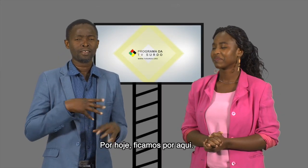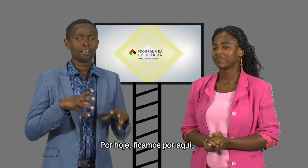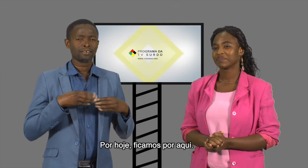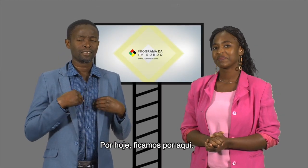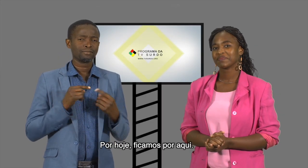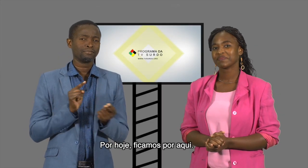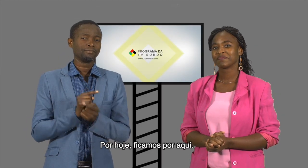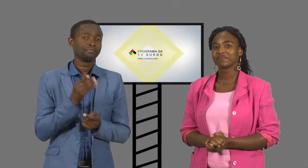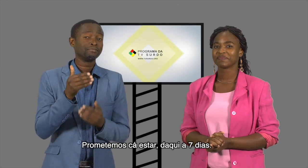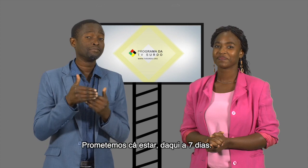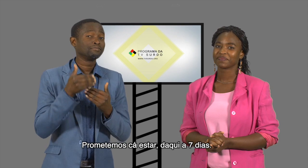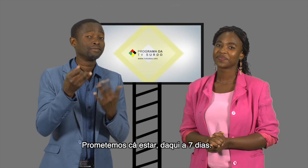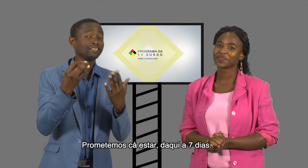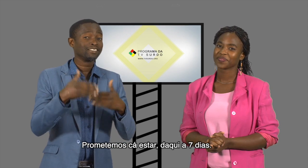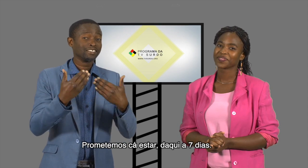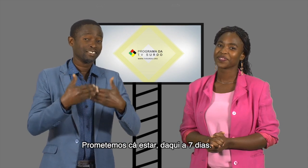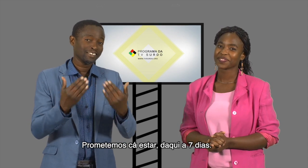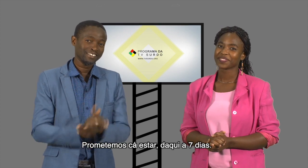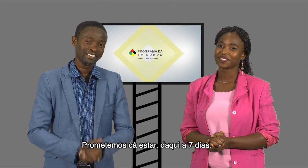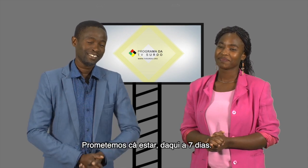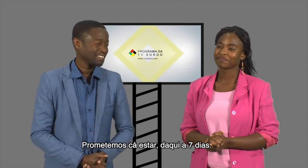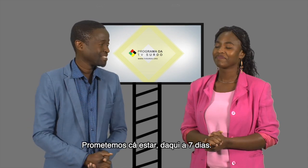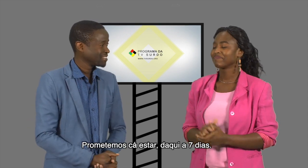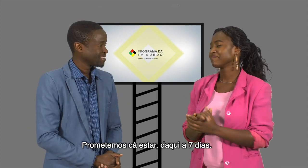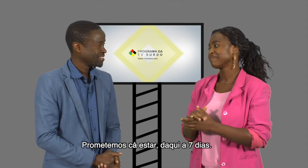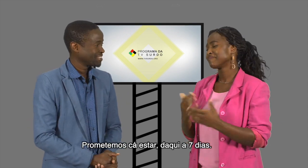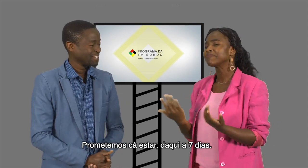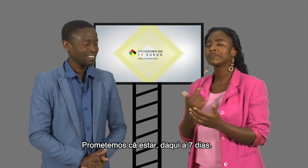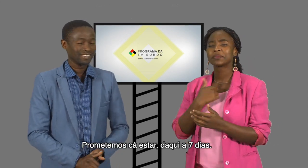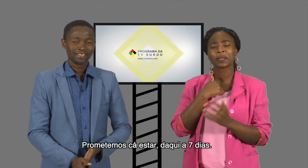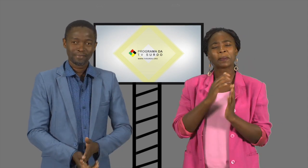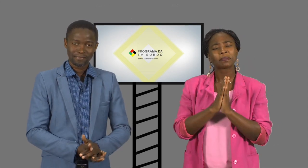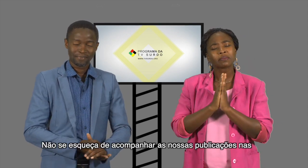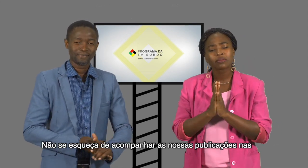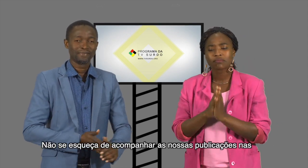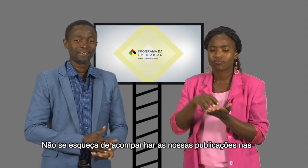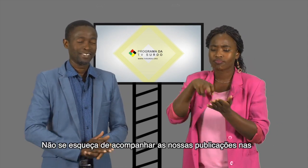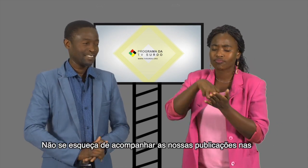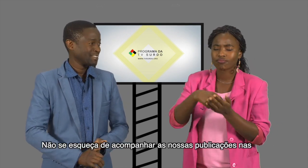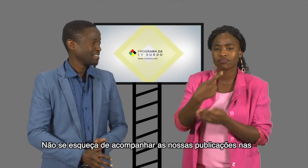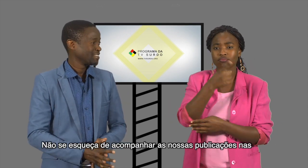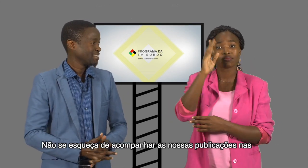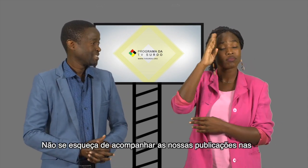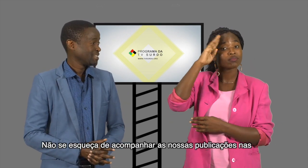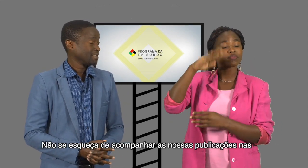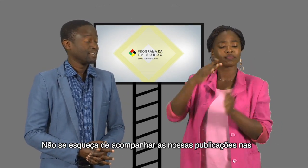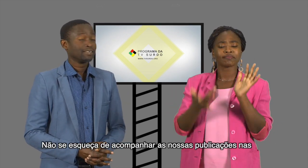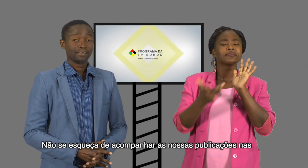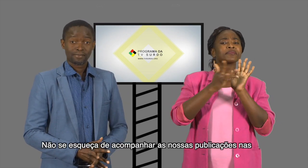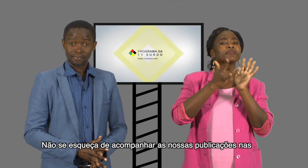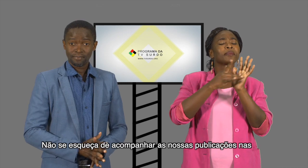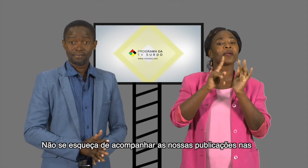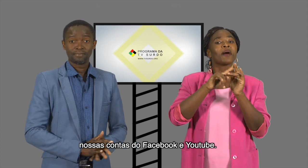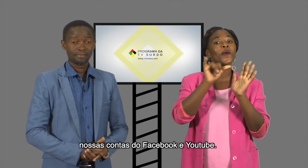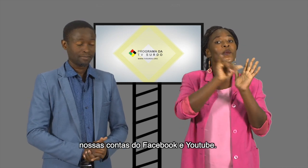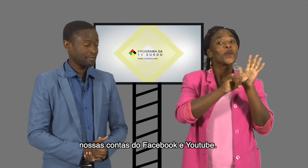aqui. Vamos gastar daqui a sete dias. Não se esqueça de acompanhar as nossas publicações